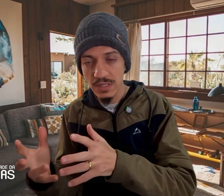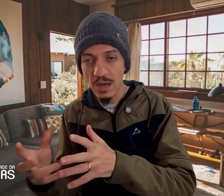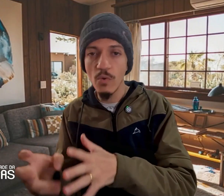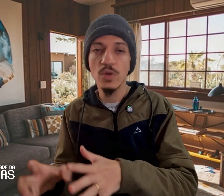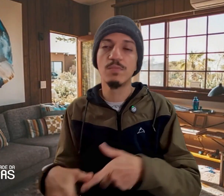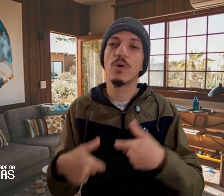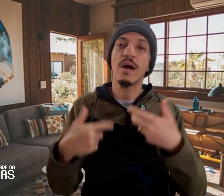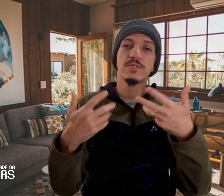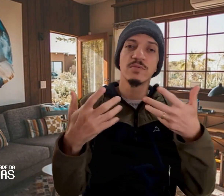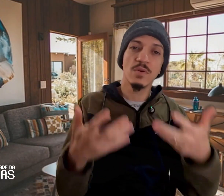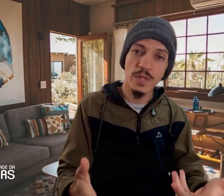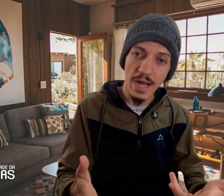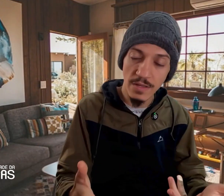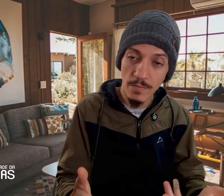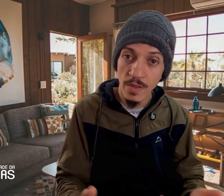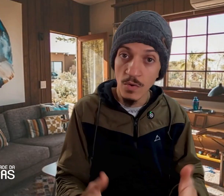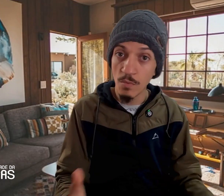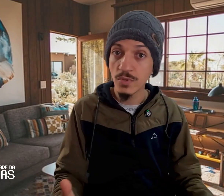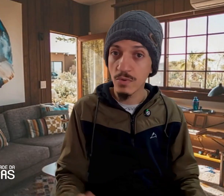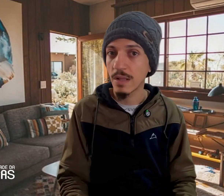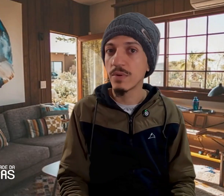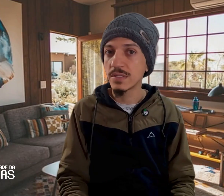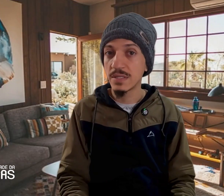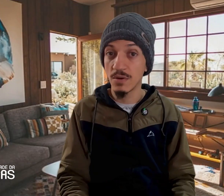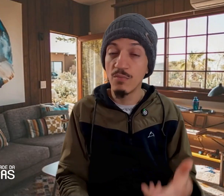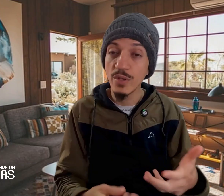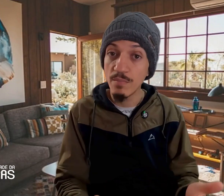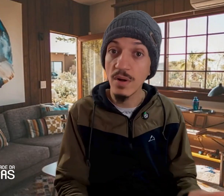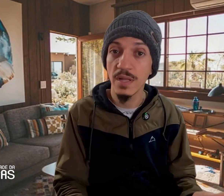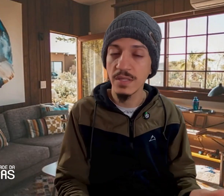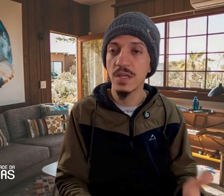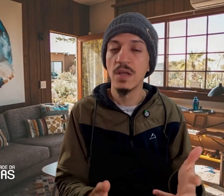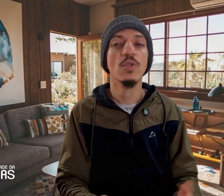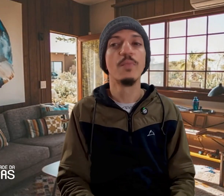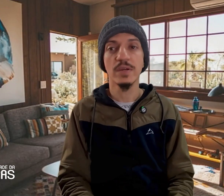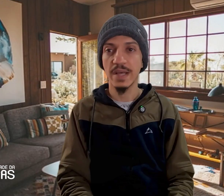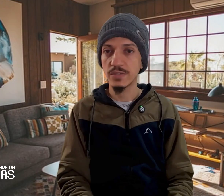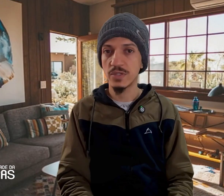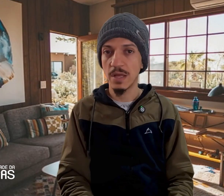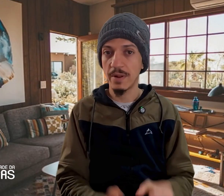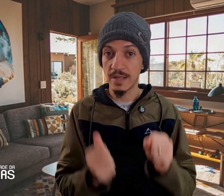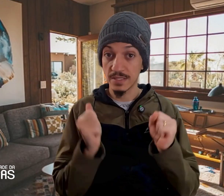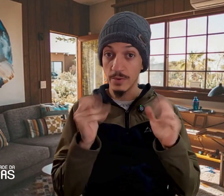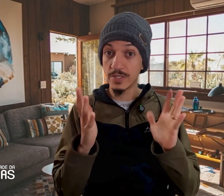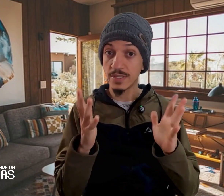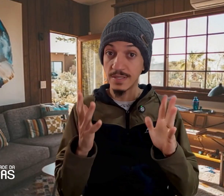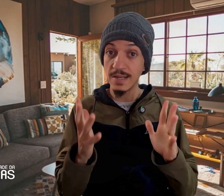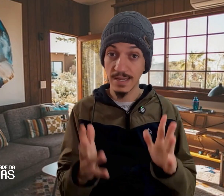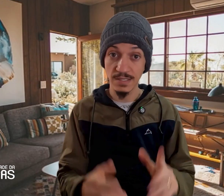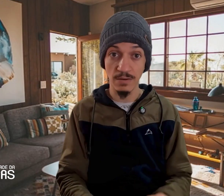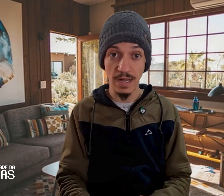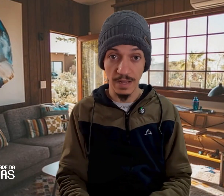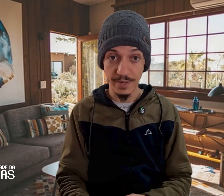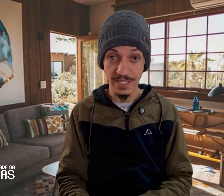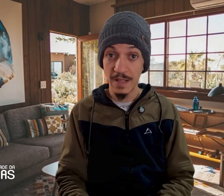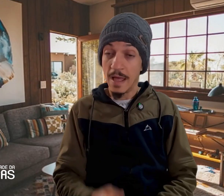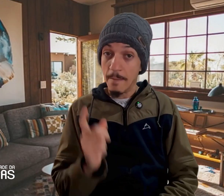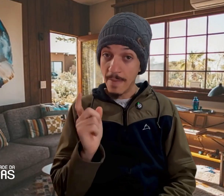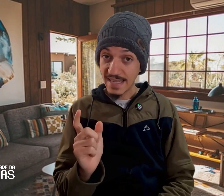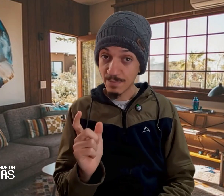saúde, por causa do seu cuidado com musculaturas que são muito importantes no processo de interpretação e de sinalização da Libras. Mas, para